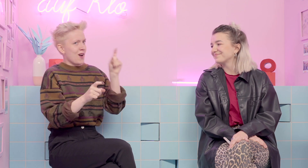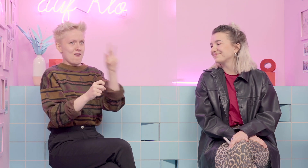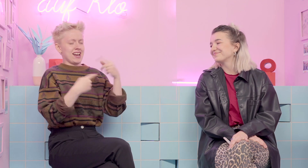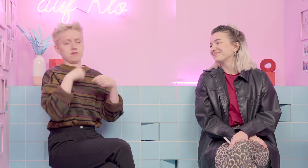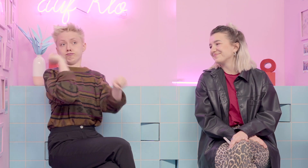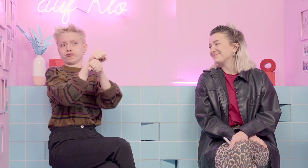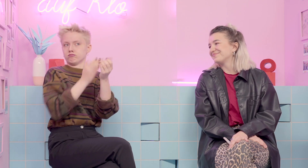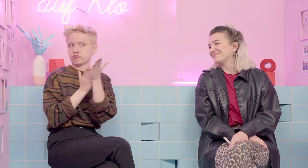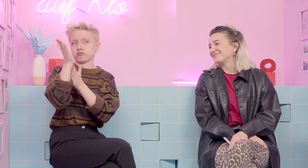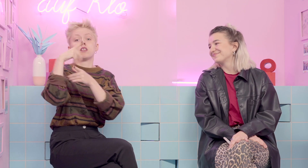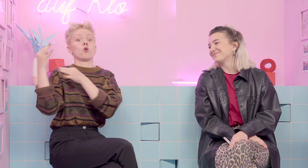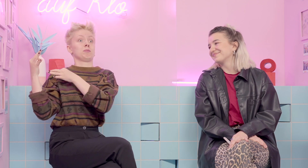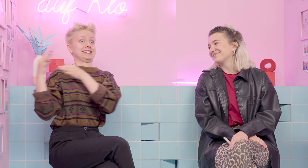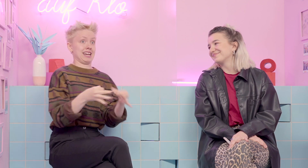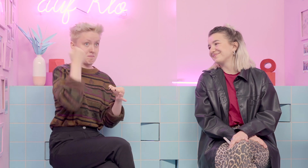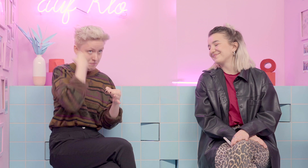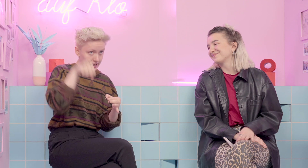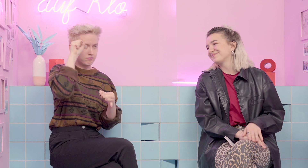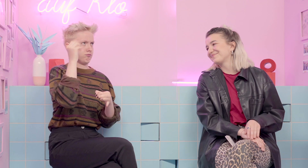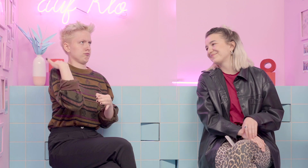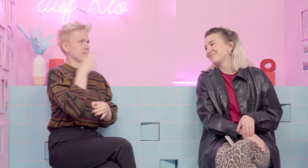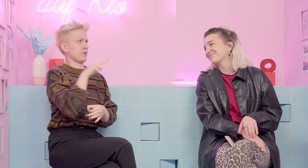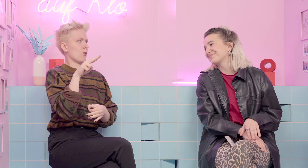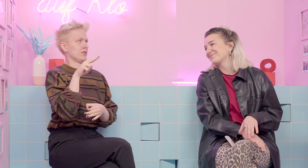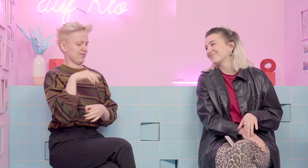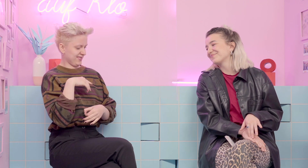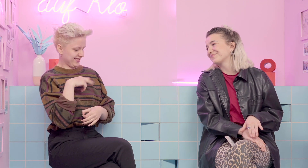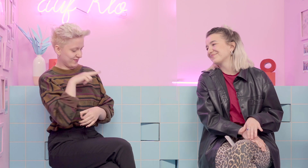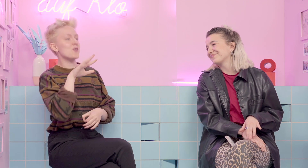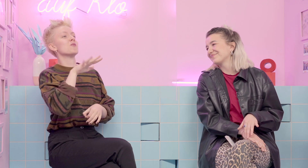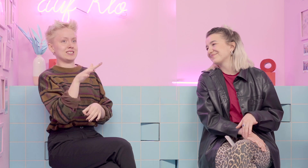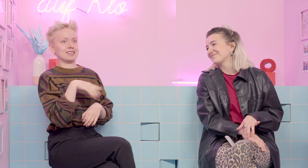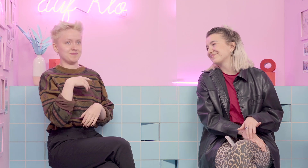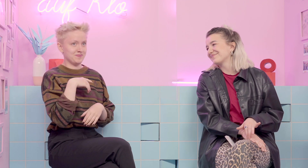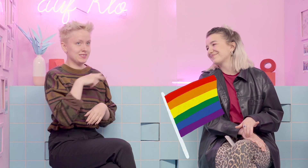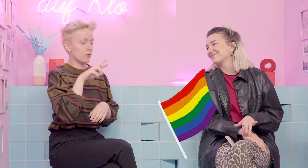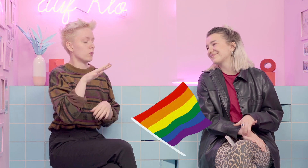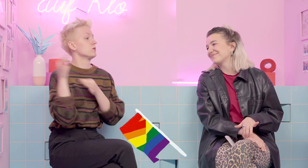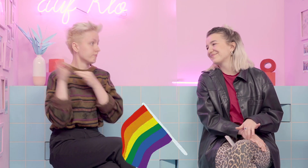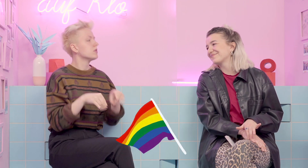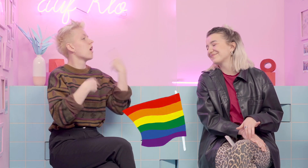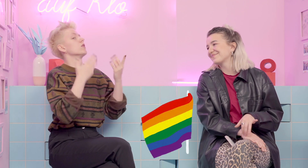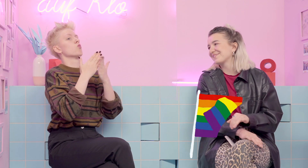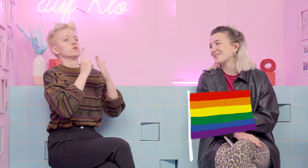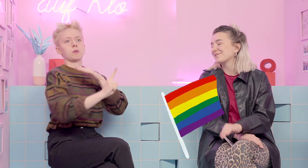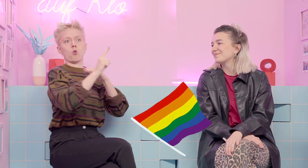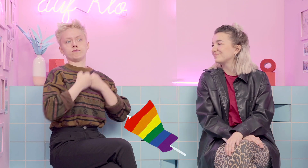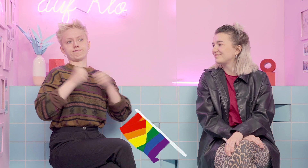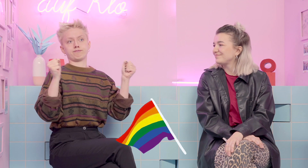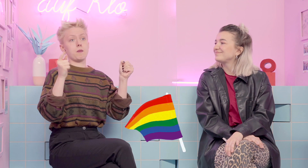als ich dann aber nach Berlin gezogen bin, 2015 war das, genau, da habe ich mich dann wirklich geoutet. Also vorher war es kein richtiges